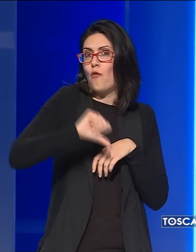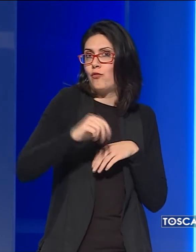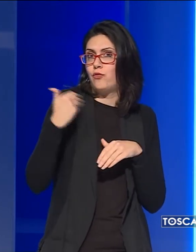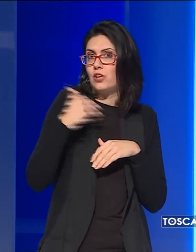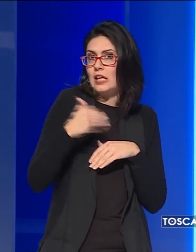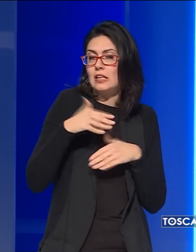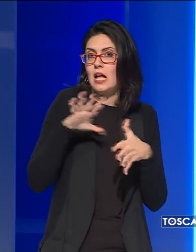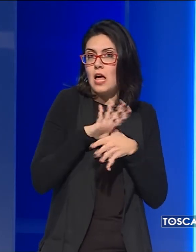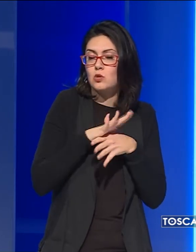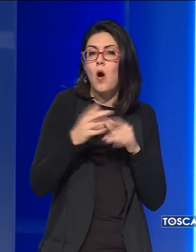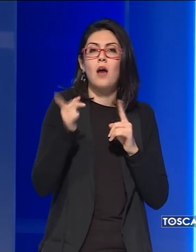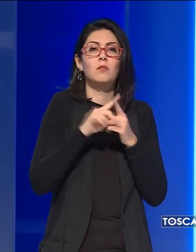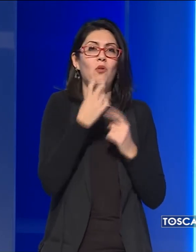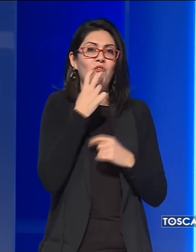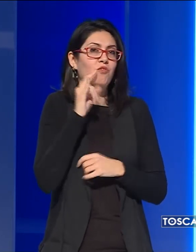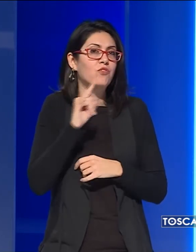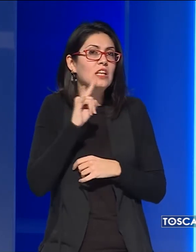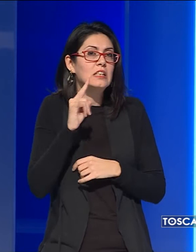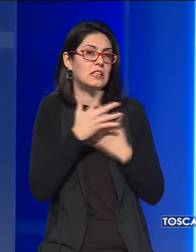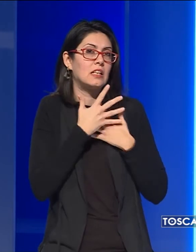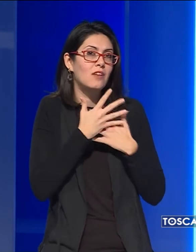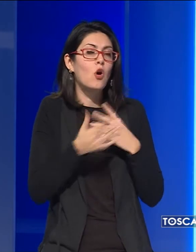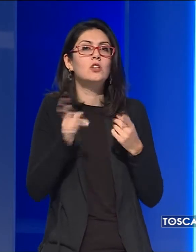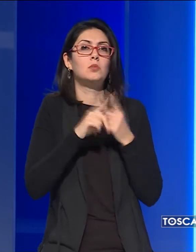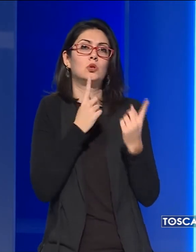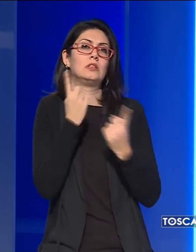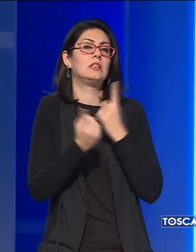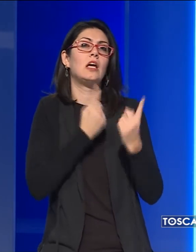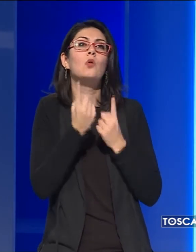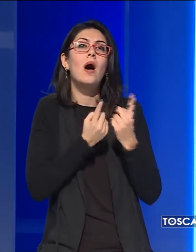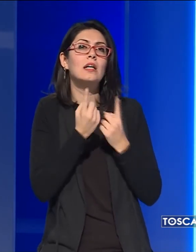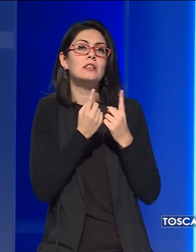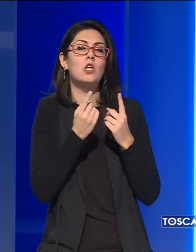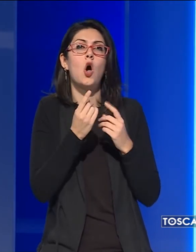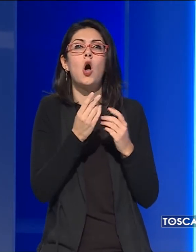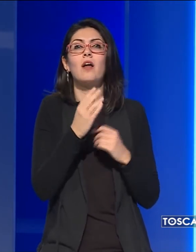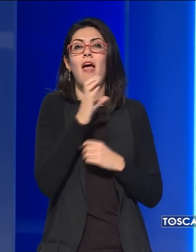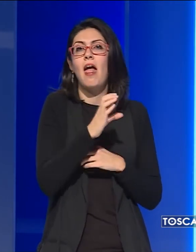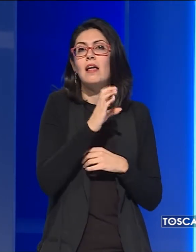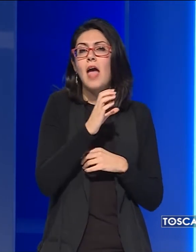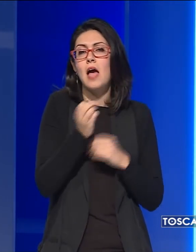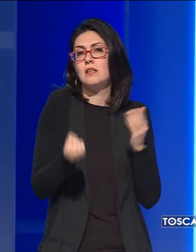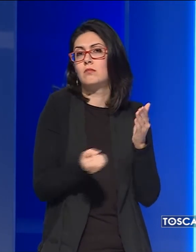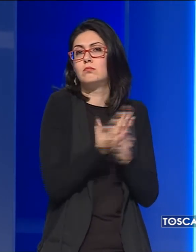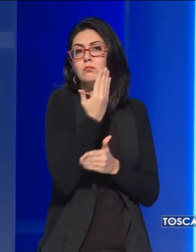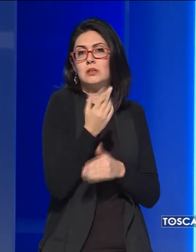squadra, i fischi dei tifosi e il caso Chiesa deflagrato domenica scorsa.